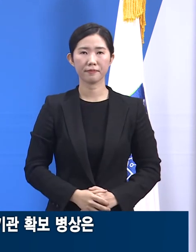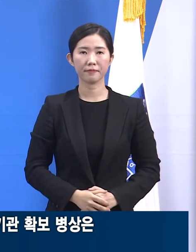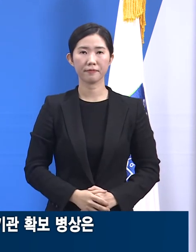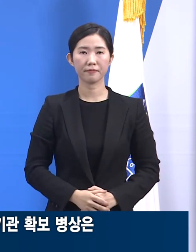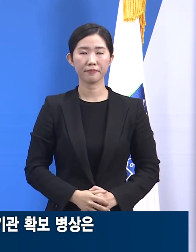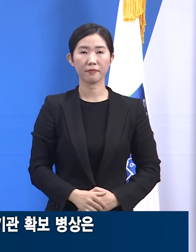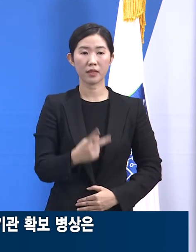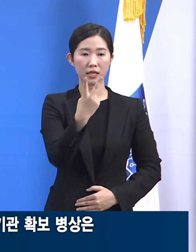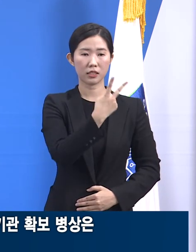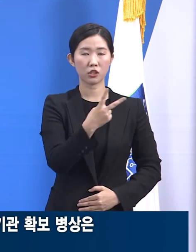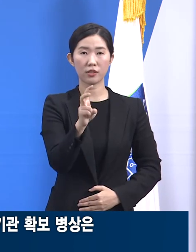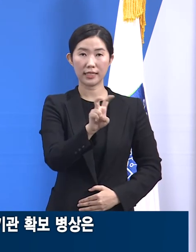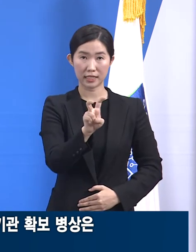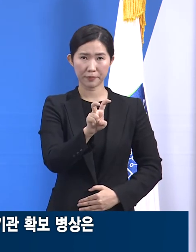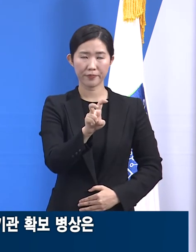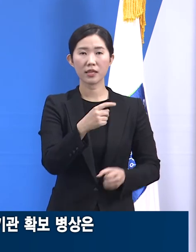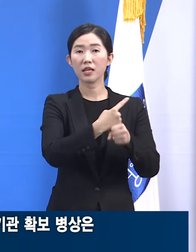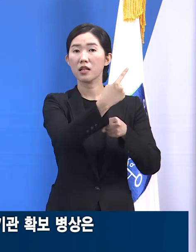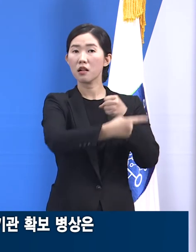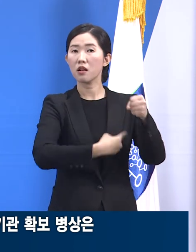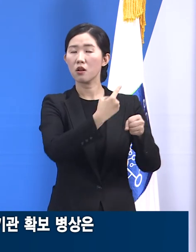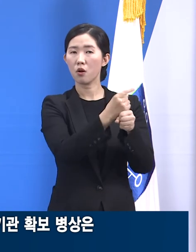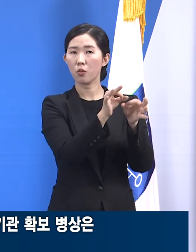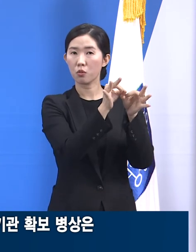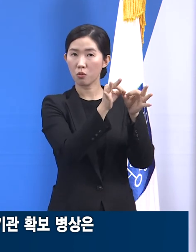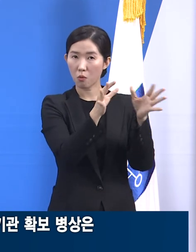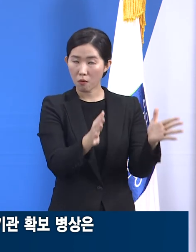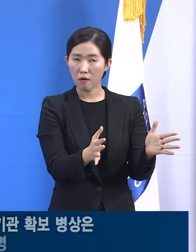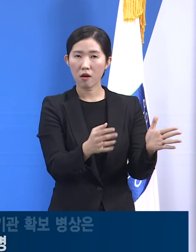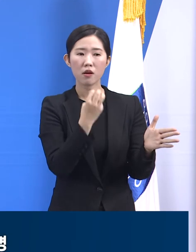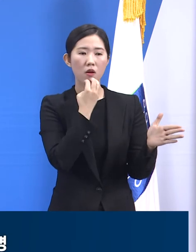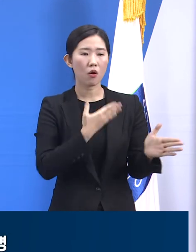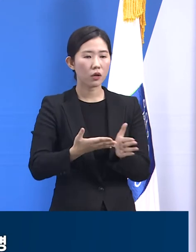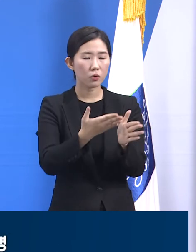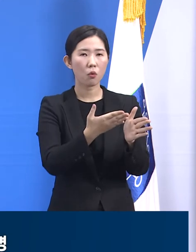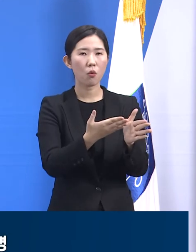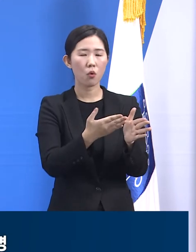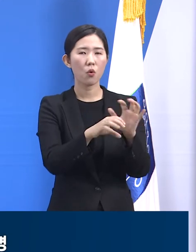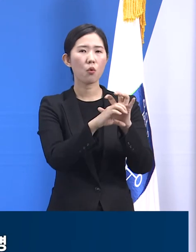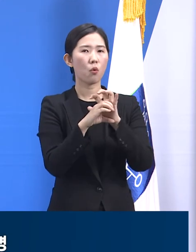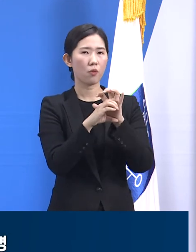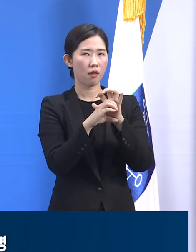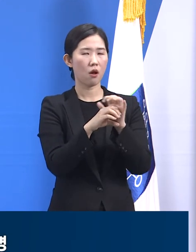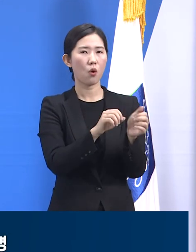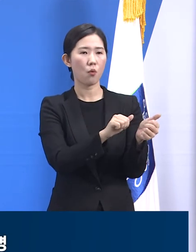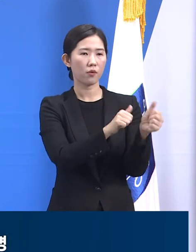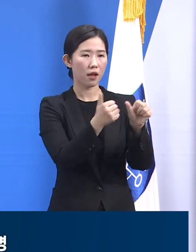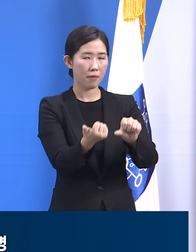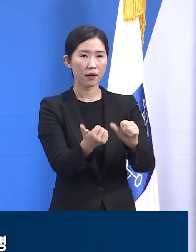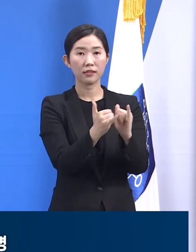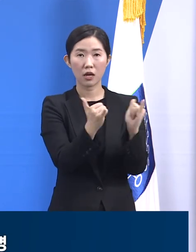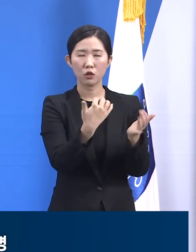2020년 1년간 경기도 코로나19 확진 및 사망 통계를 간략히 설명드립니다.